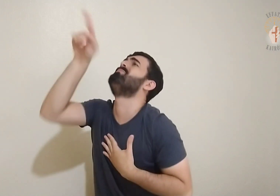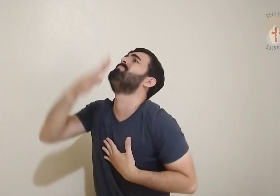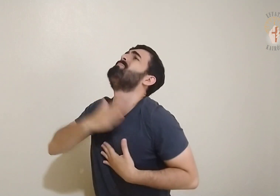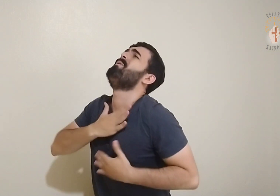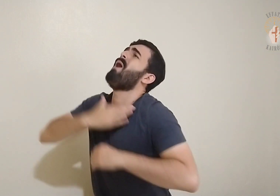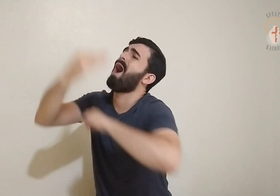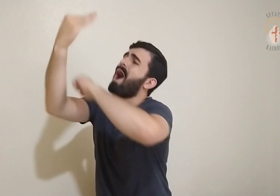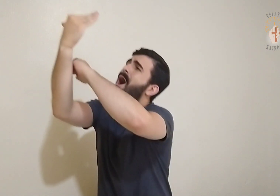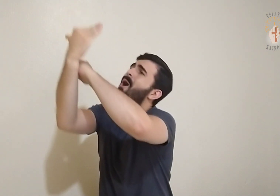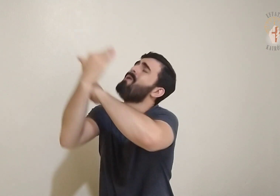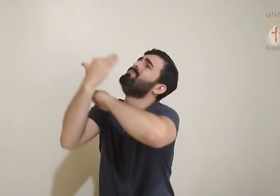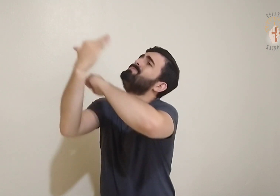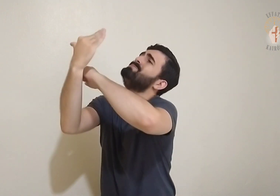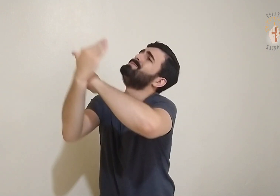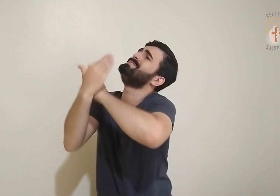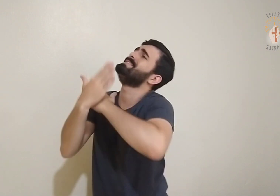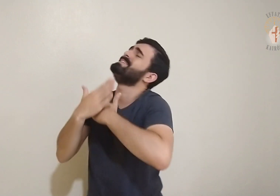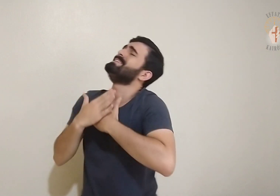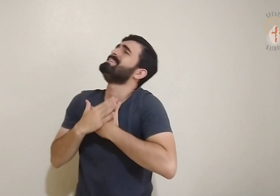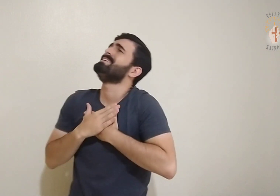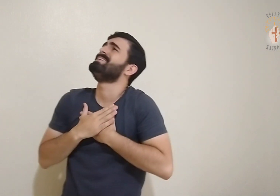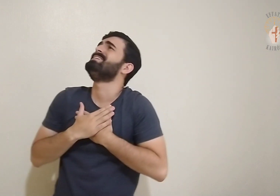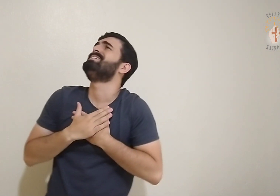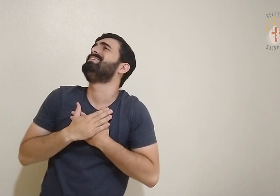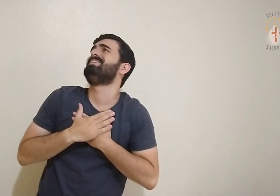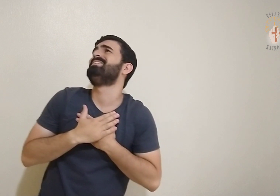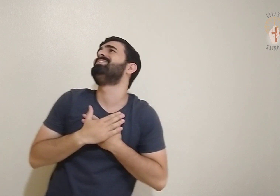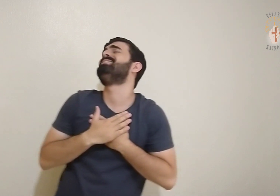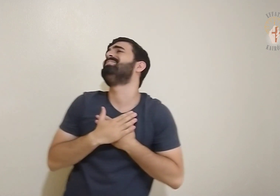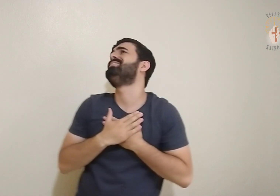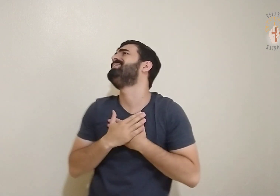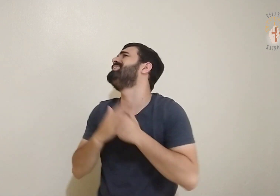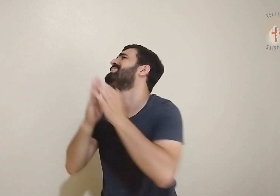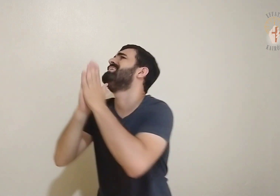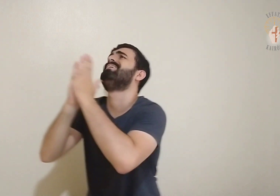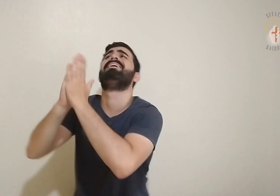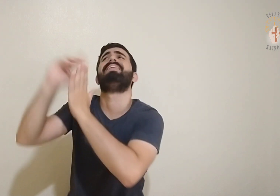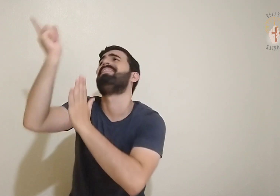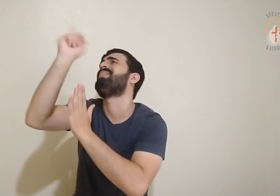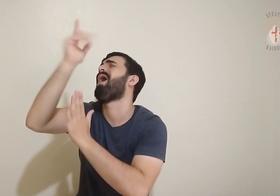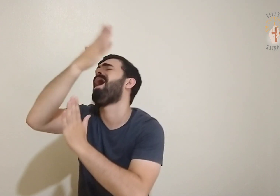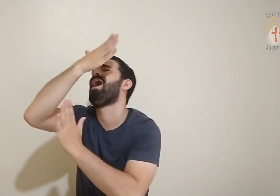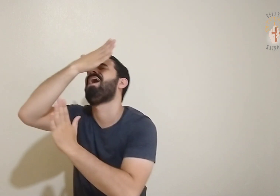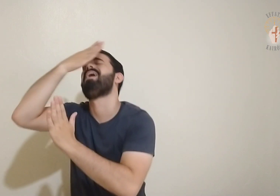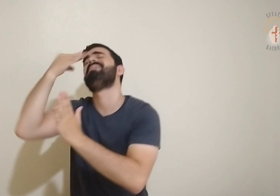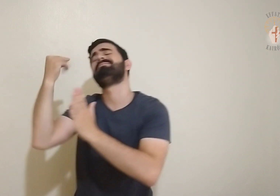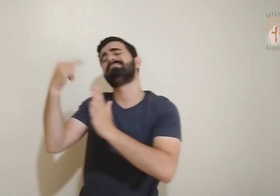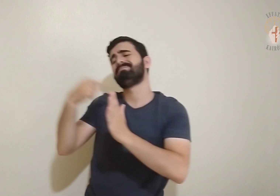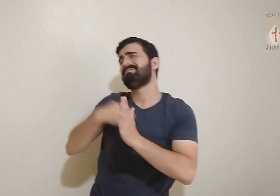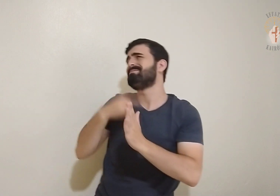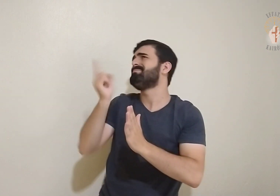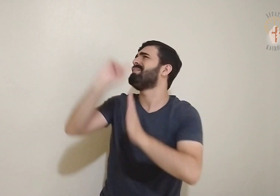meu auxílio Não me esqueçais nem me deixeis abandonado